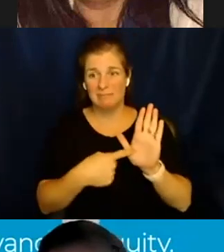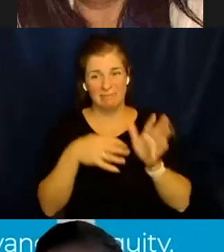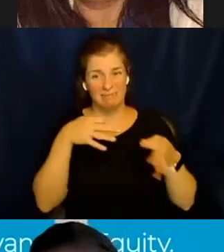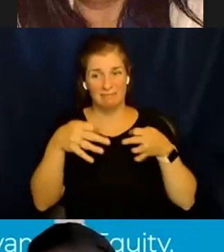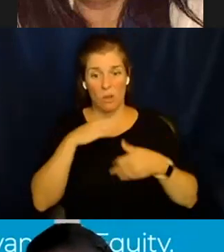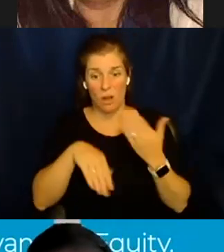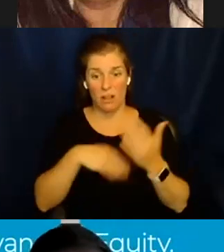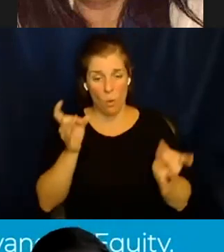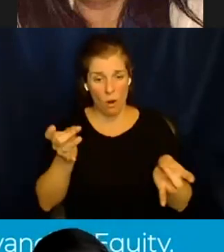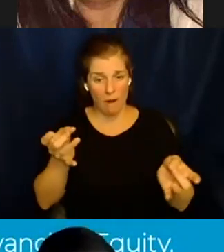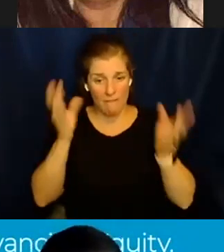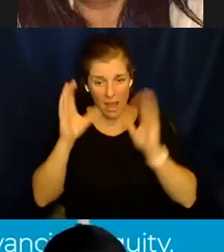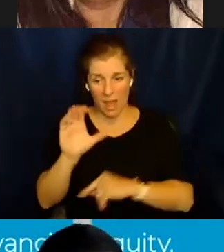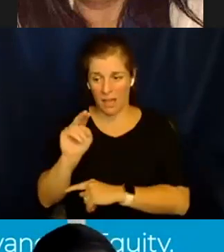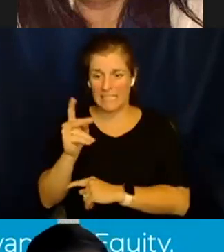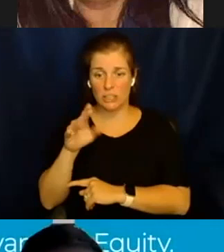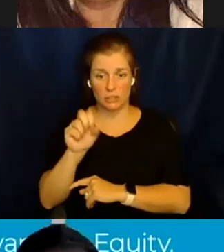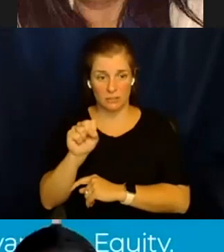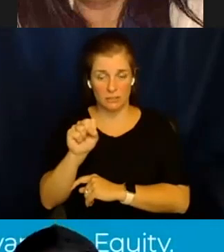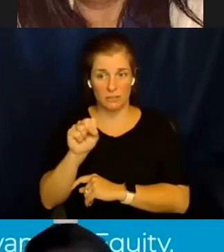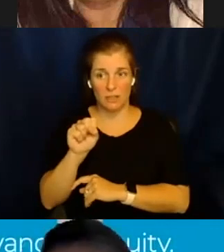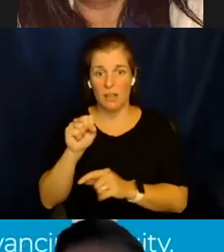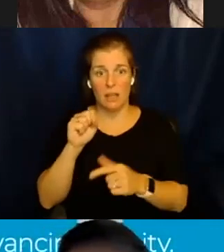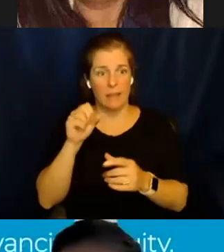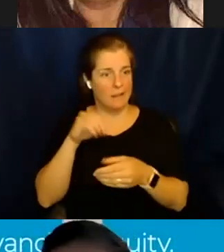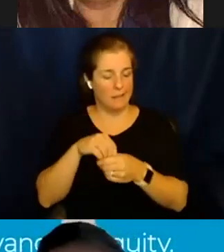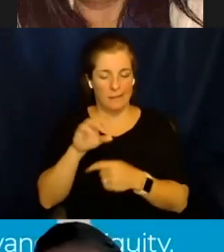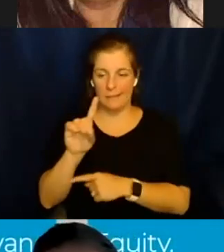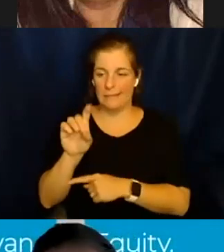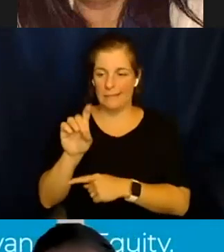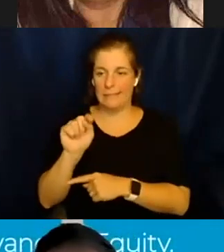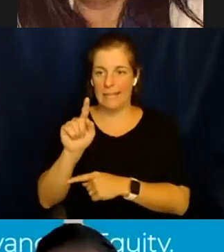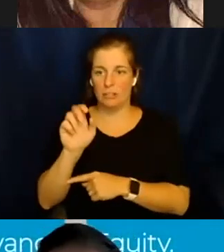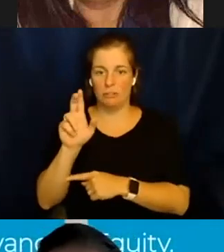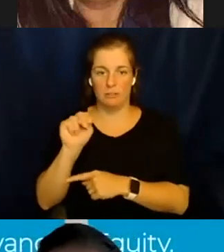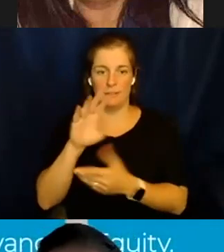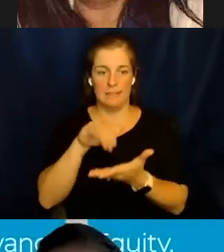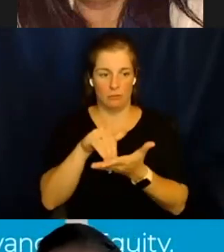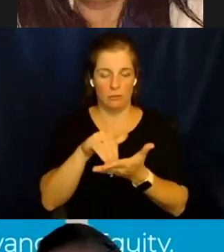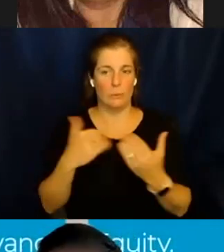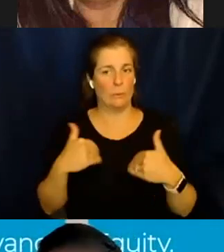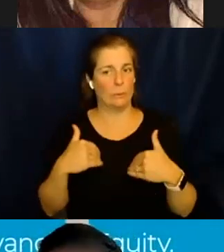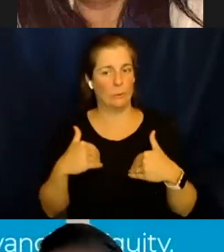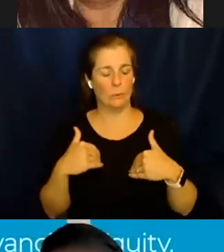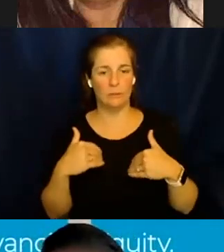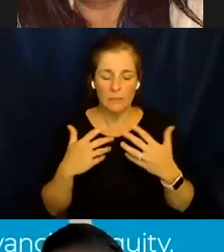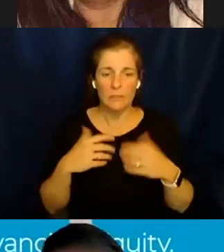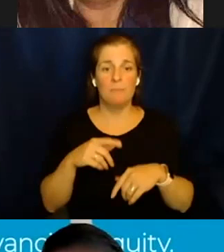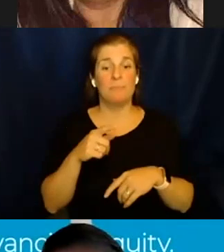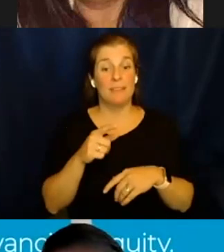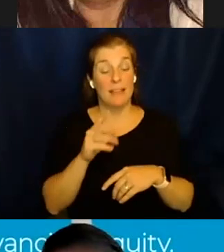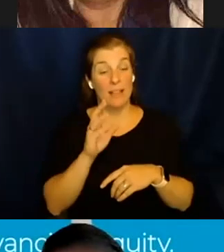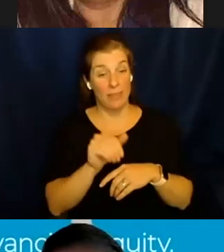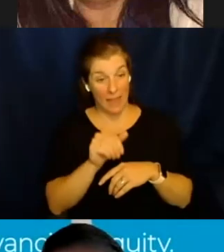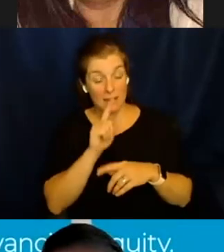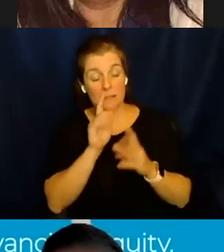detalla las horripilantes condiciones en que los chicos viven en los centros de detención, incluyendo el sufrir abuso sexual. Y creo que